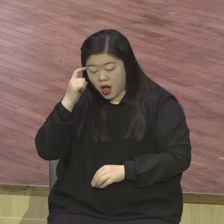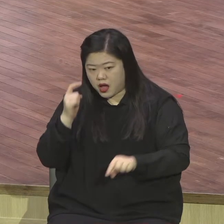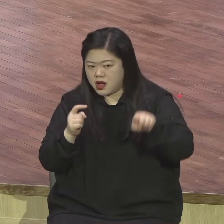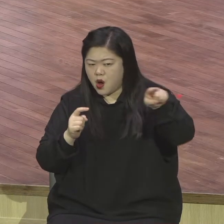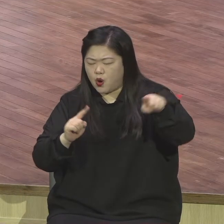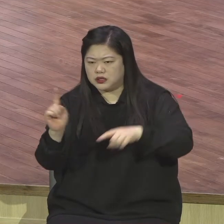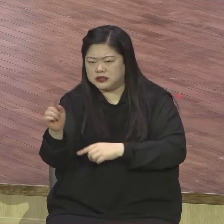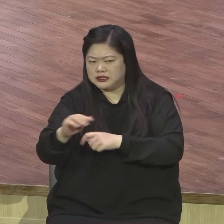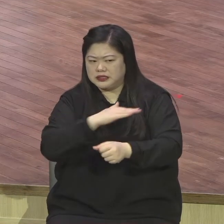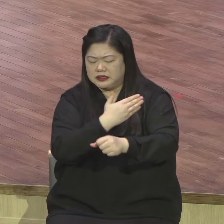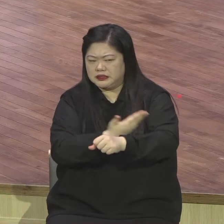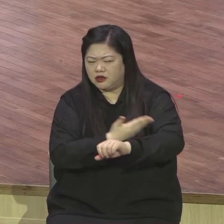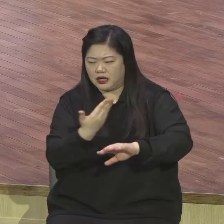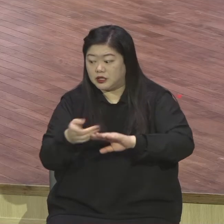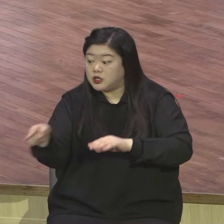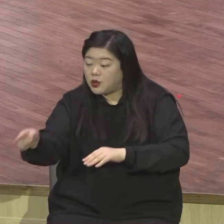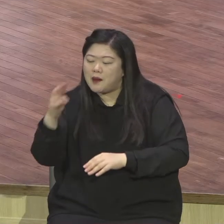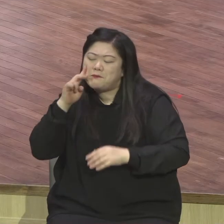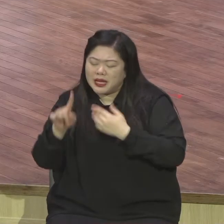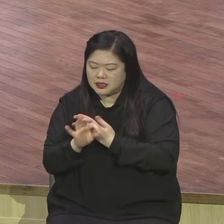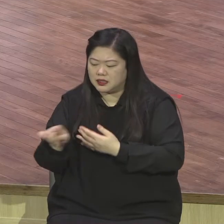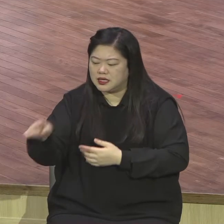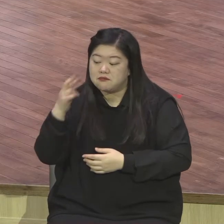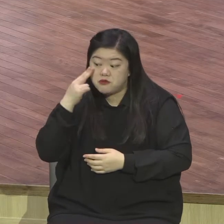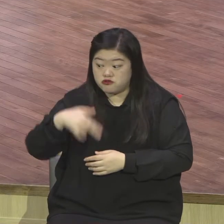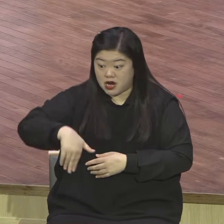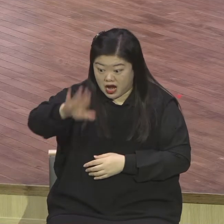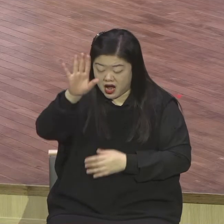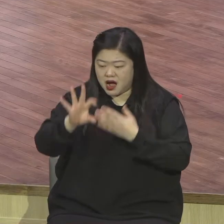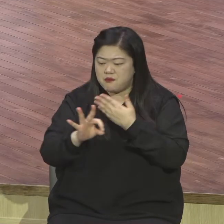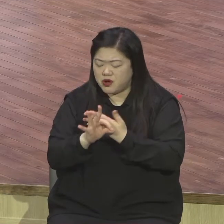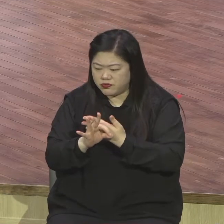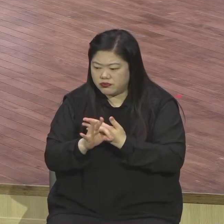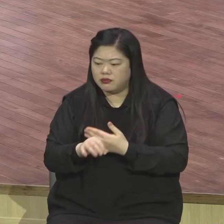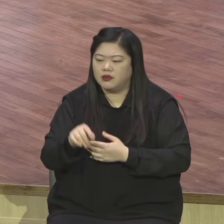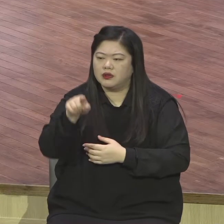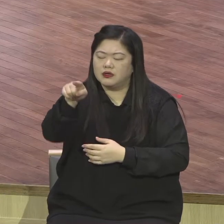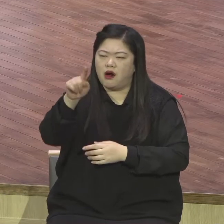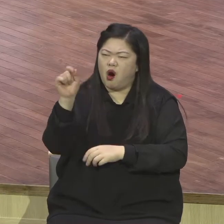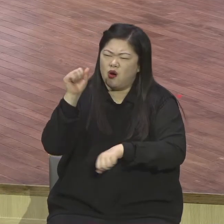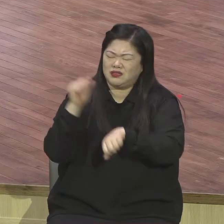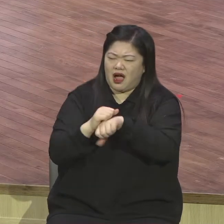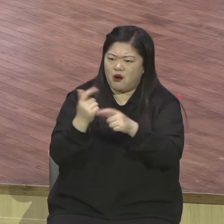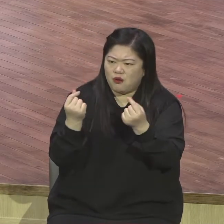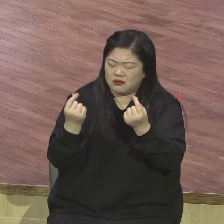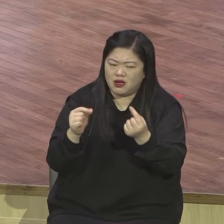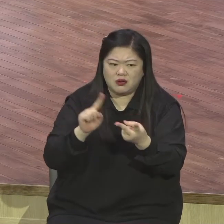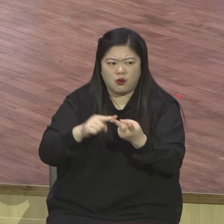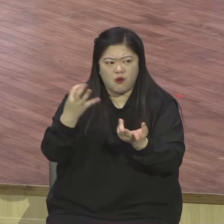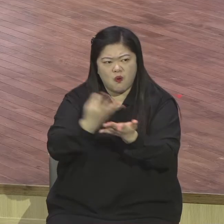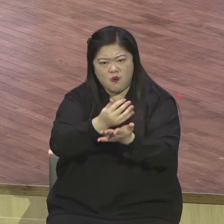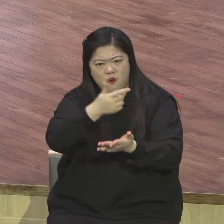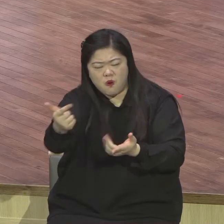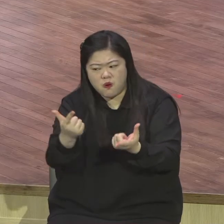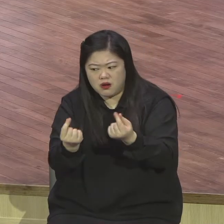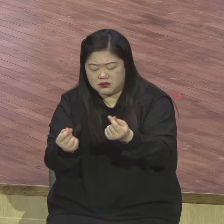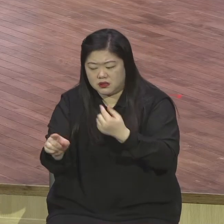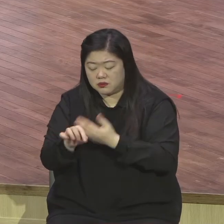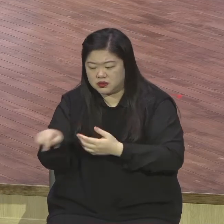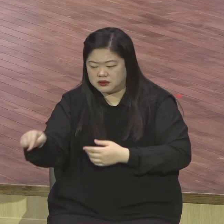다르다 한국에 너는 따윗이다. 꼴리아다피 따윗이 두려워했냐 떨었냐